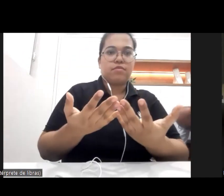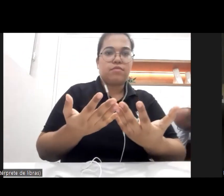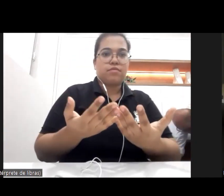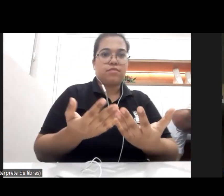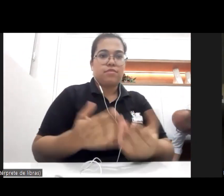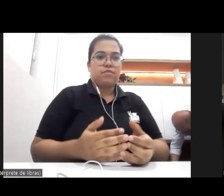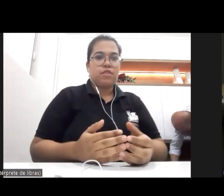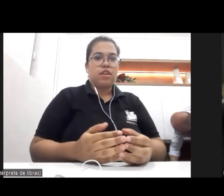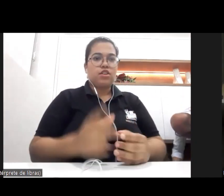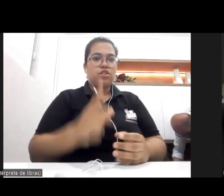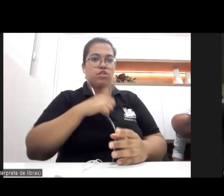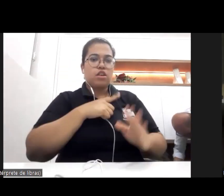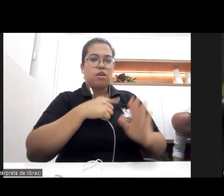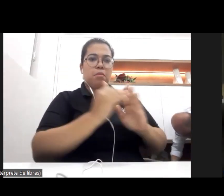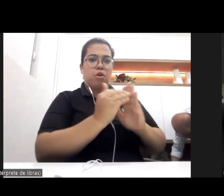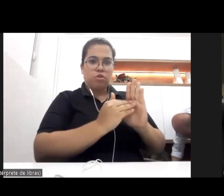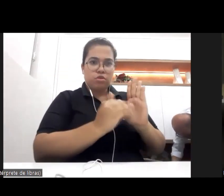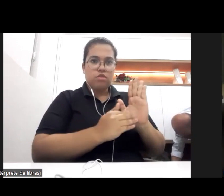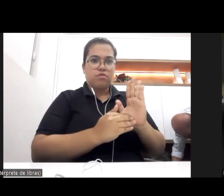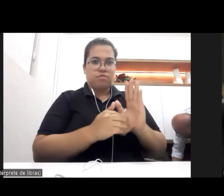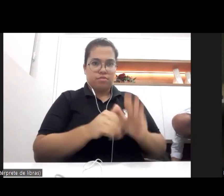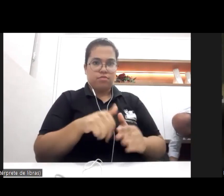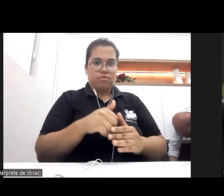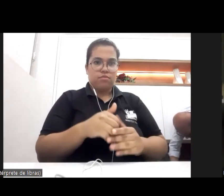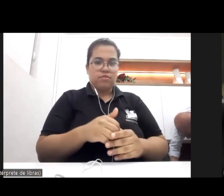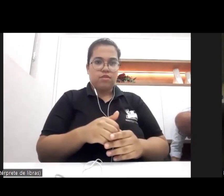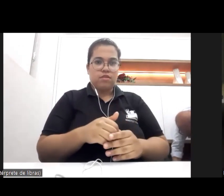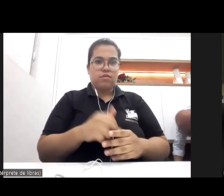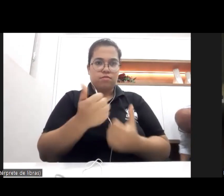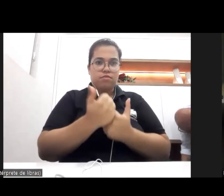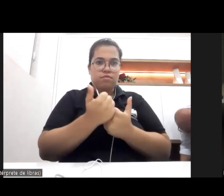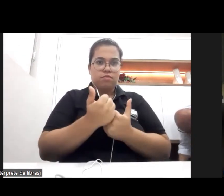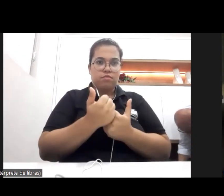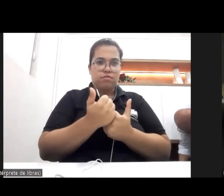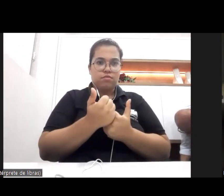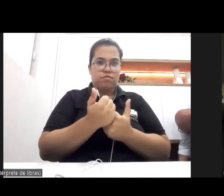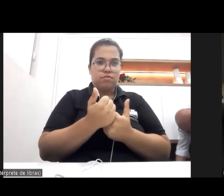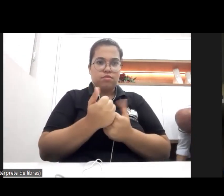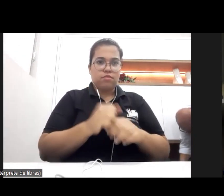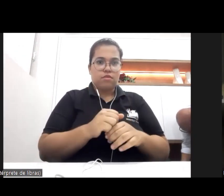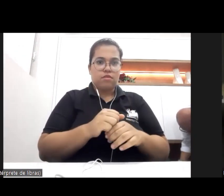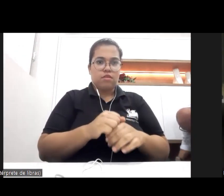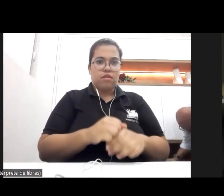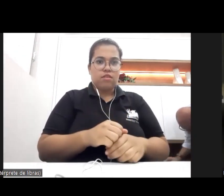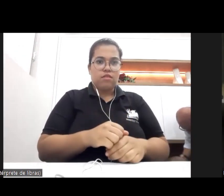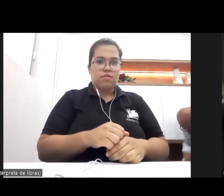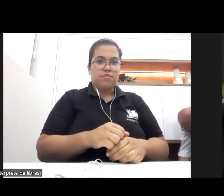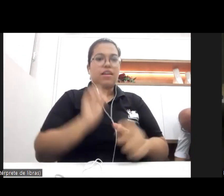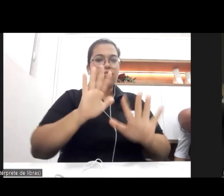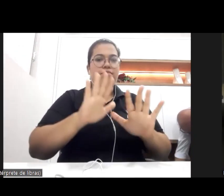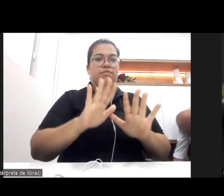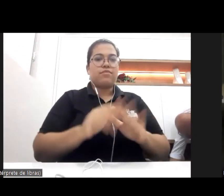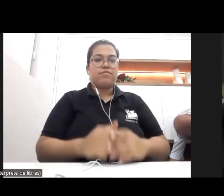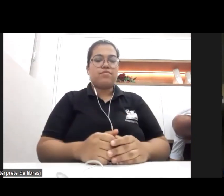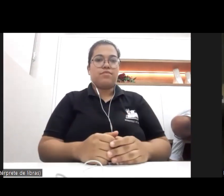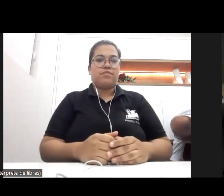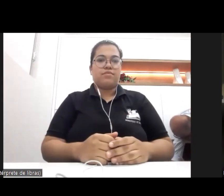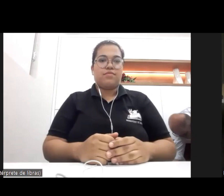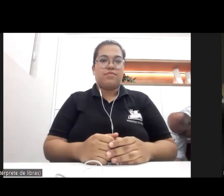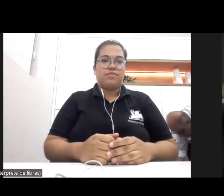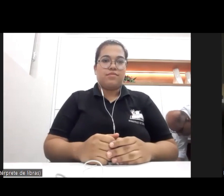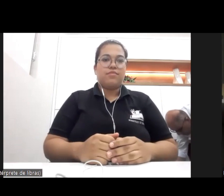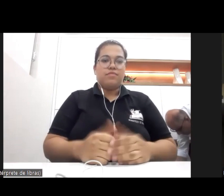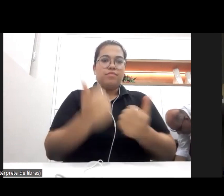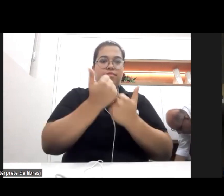projetos, de avaliarmos a nossa ação, produzirmos conhecimento a